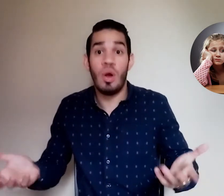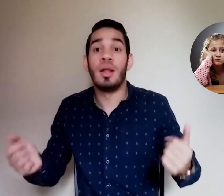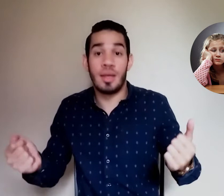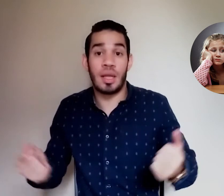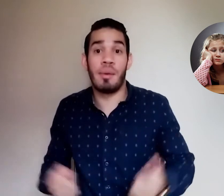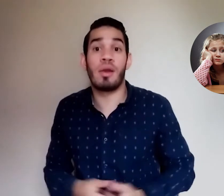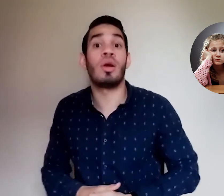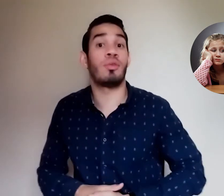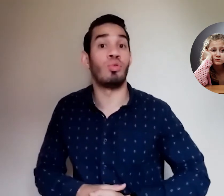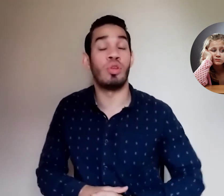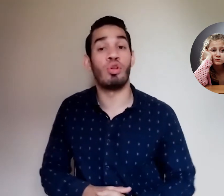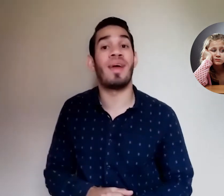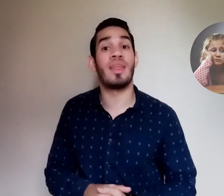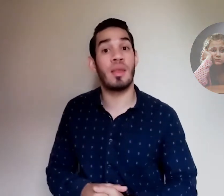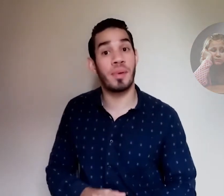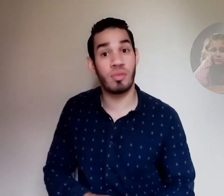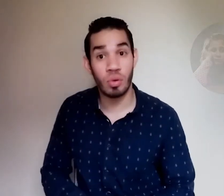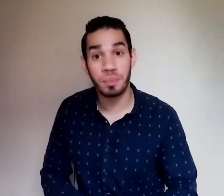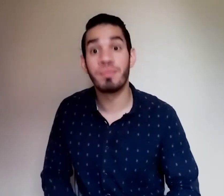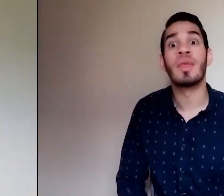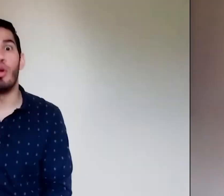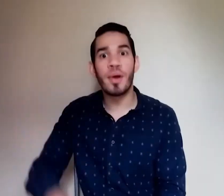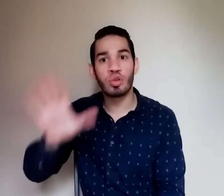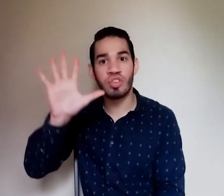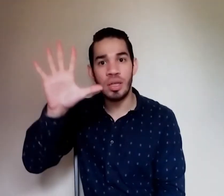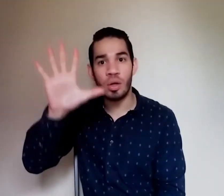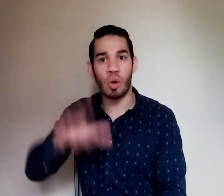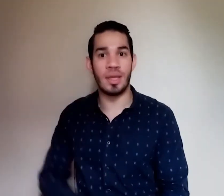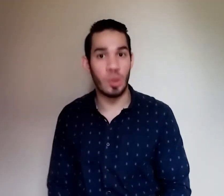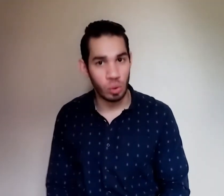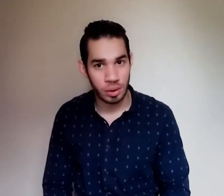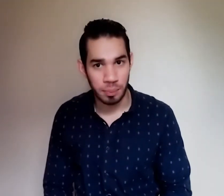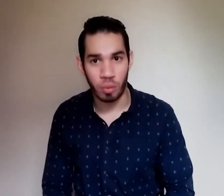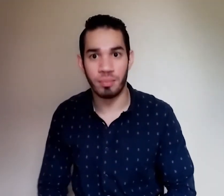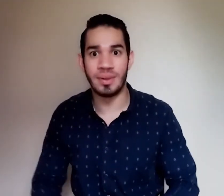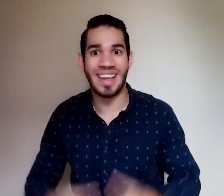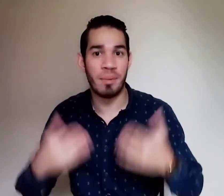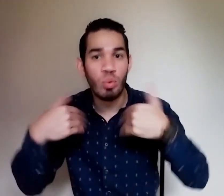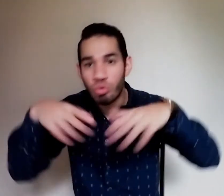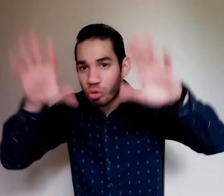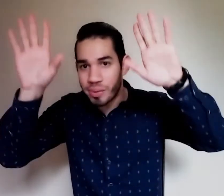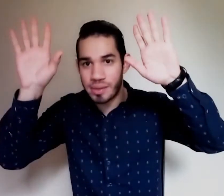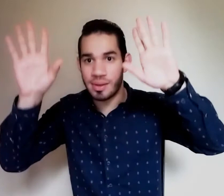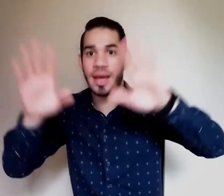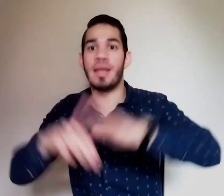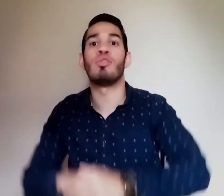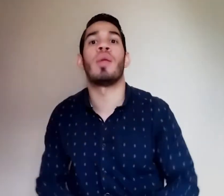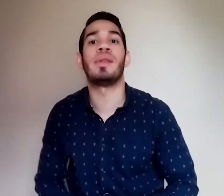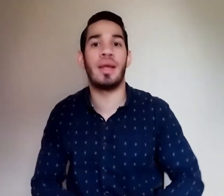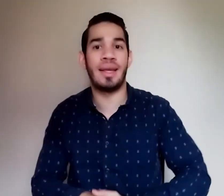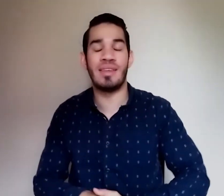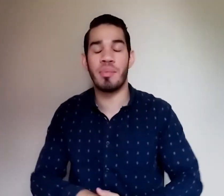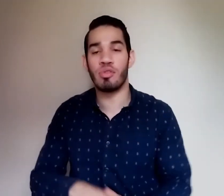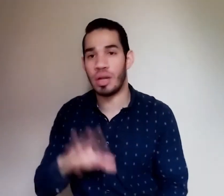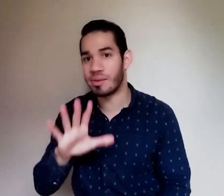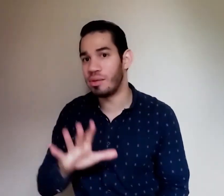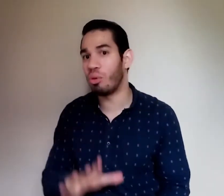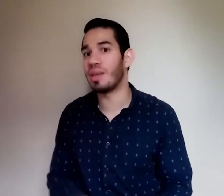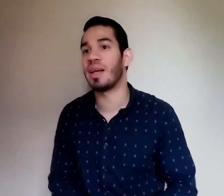tiene que ver con que es un síntoma de depresión número 5 y último de muchos más que hay solamente quise mencionar 5 en este